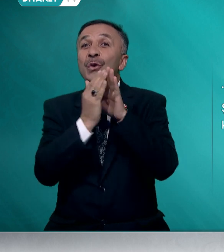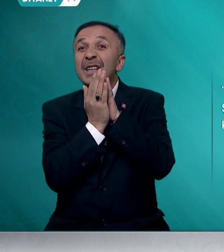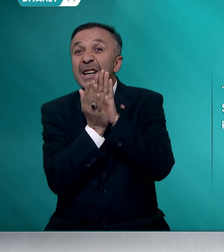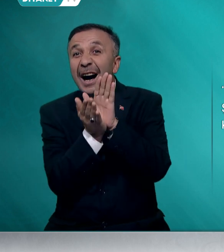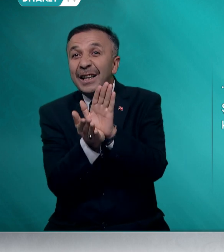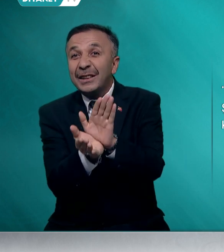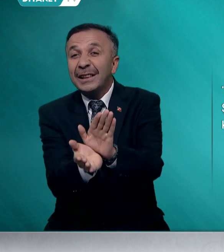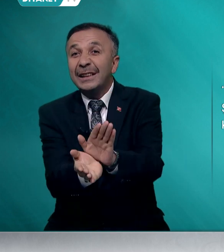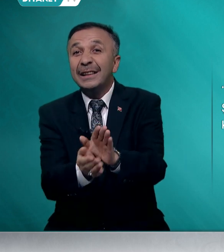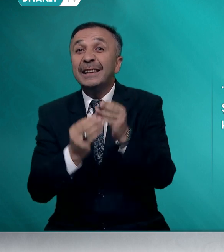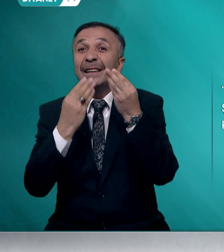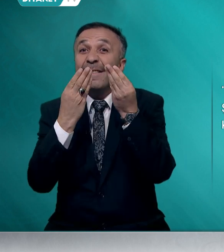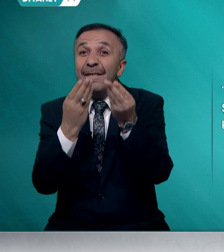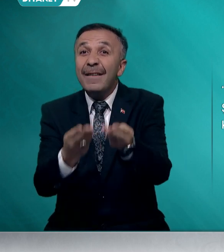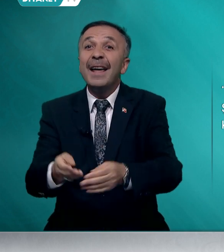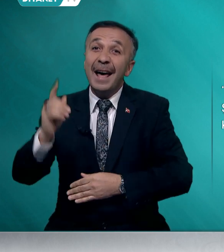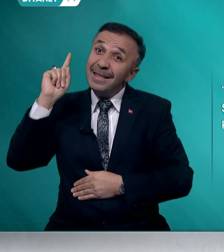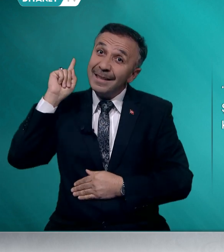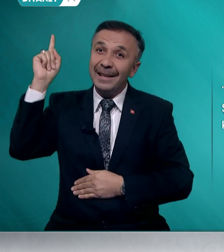karşılığını verendir.